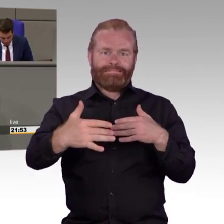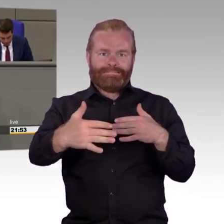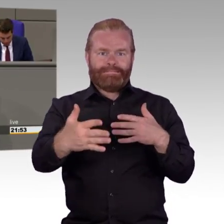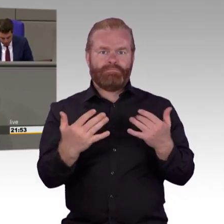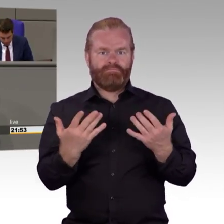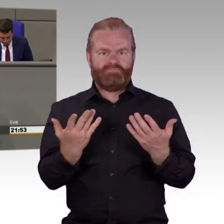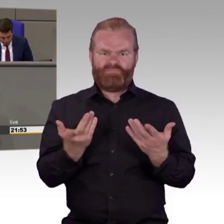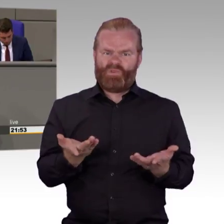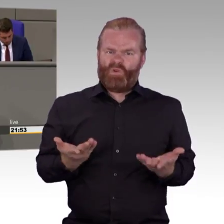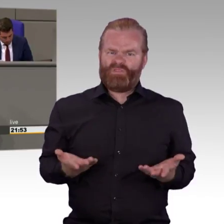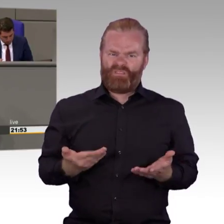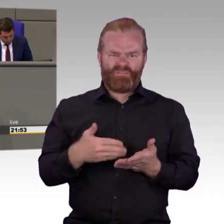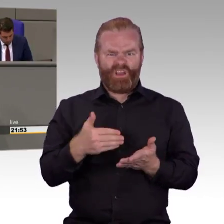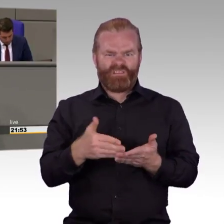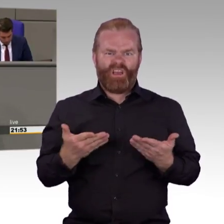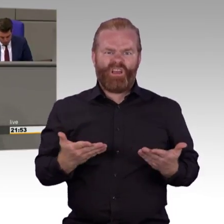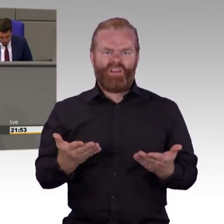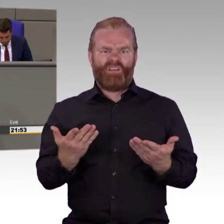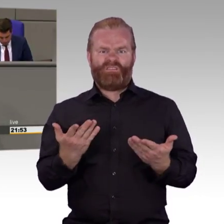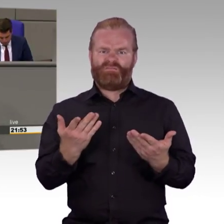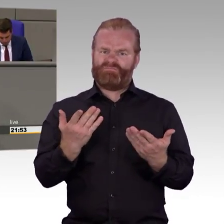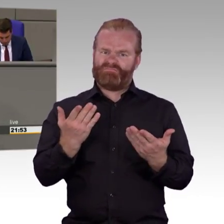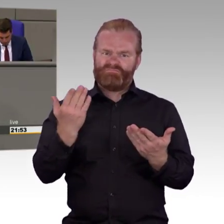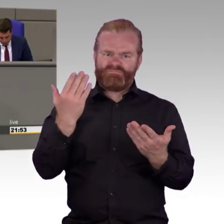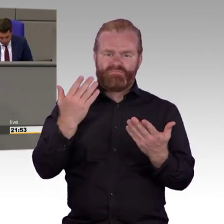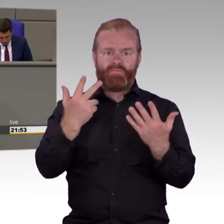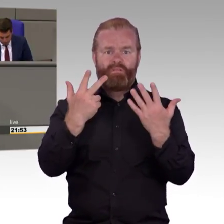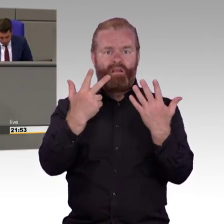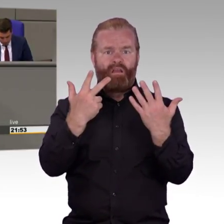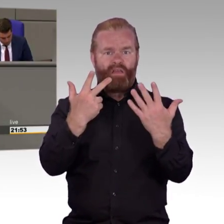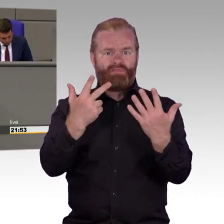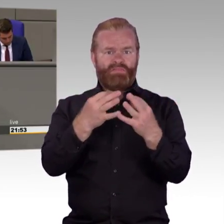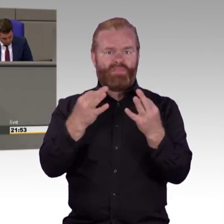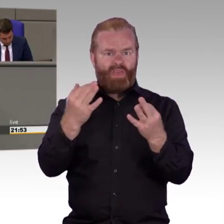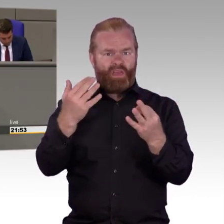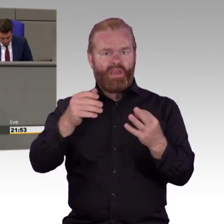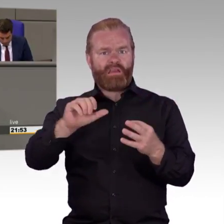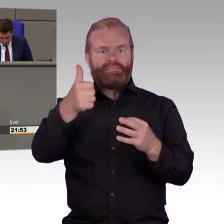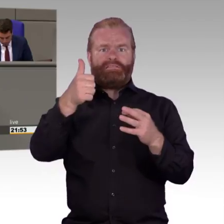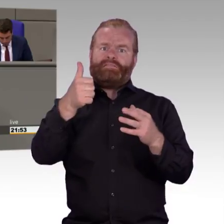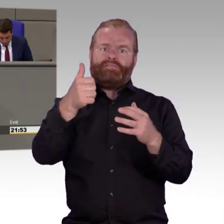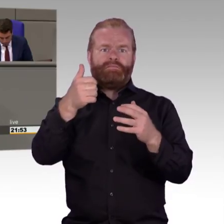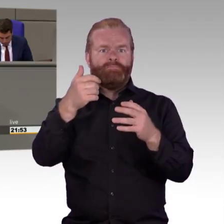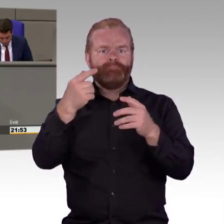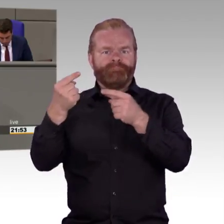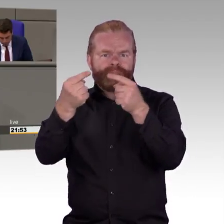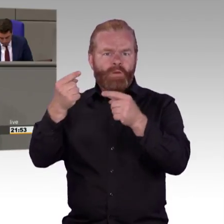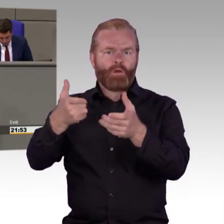die gemeinsamen Lehren gewesen sind aus der großen Partizipation, der Beteiligung der Verbände, der Angehörigen, der Betroffenen im Bereich des